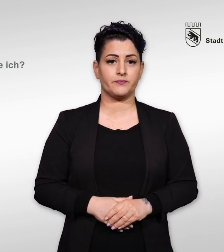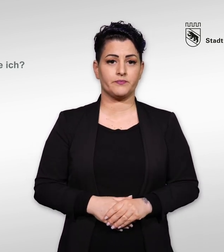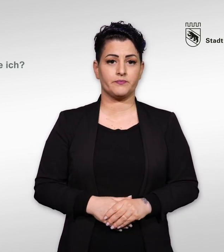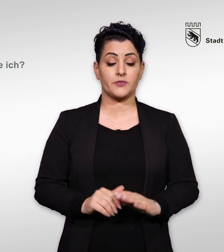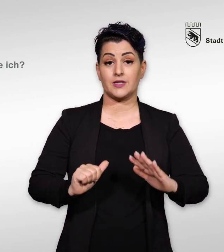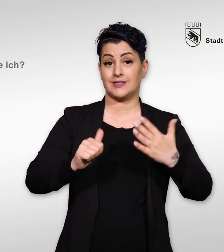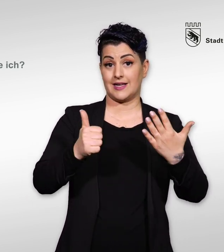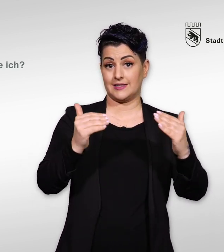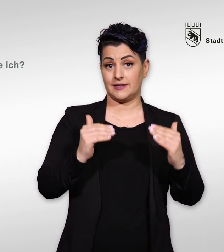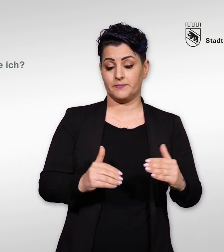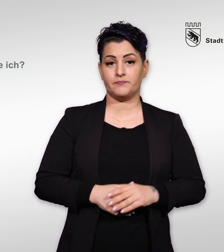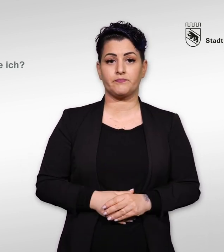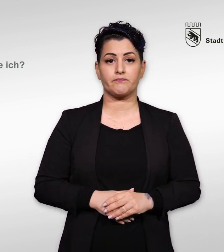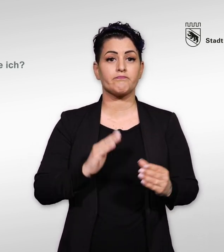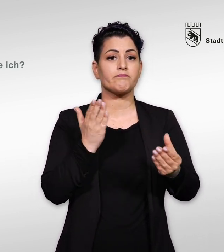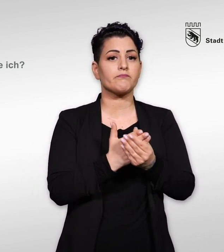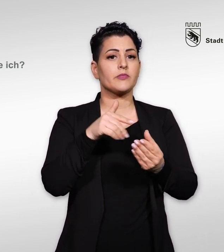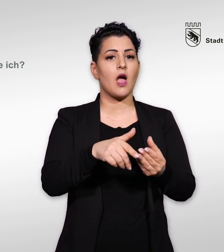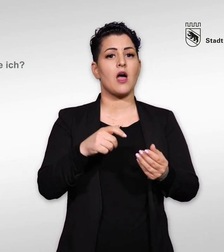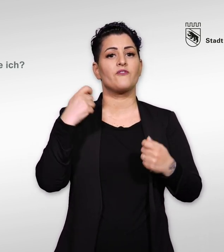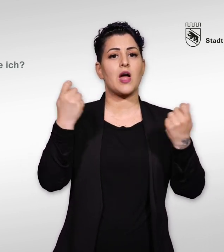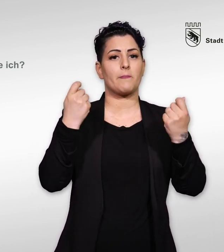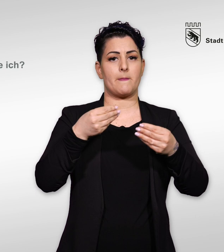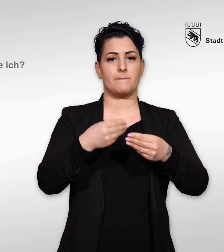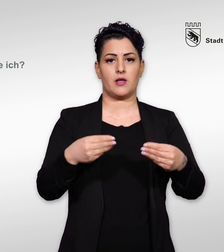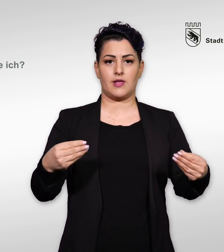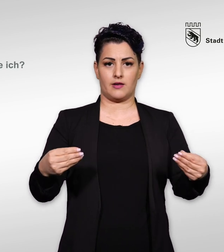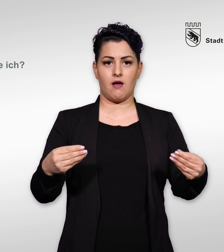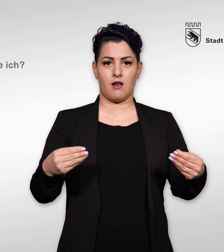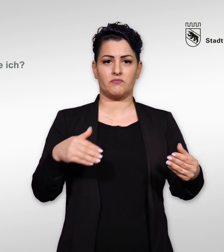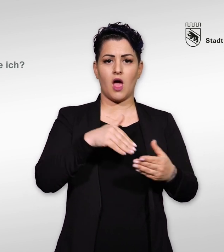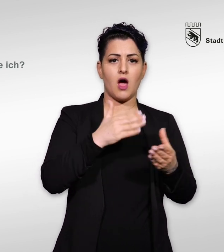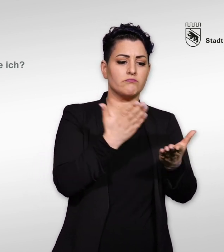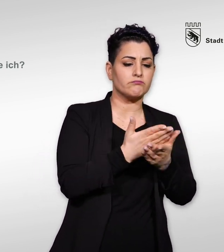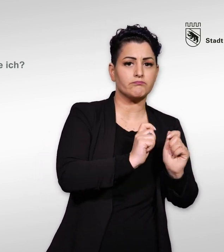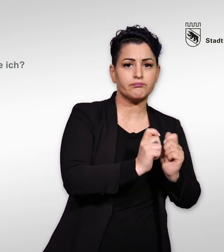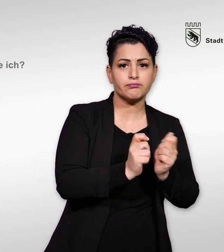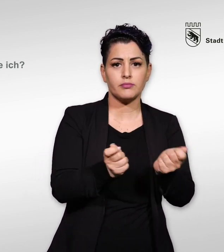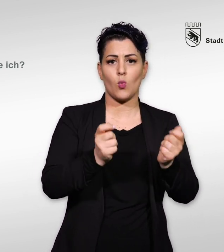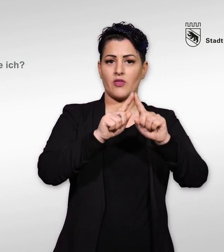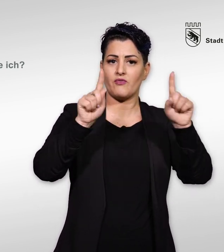Werbematerial In Prospekten oder auf Flyern stellen sich die Gruppierungen und Kandidierenden vor.